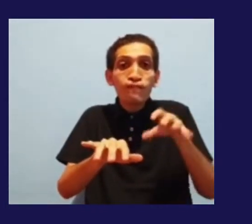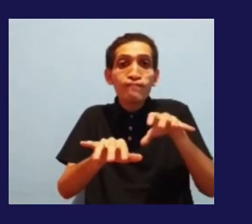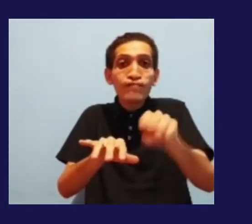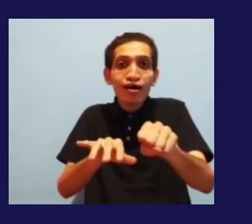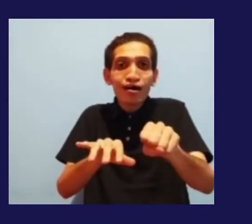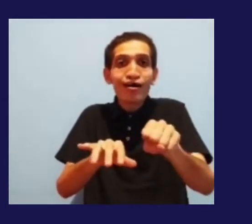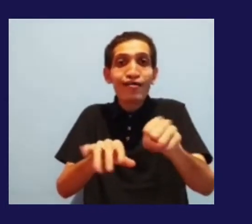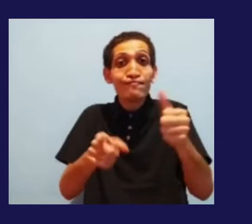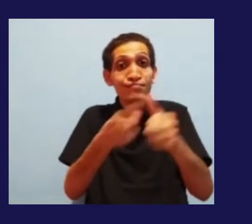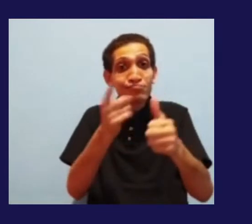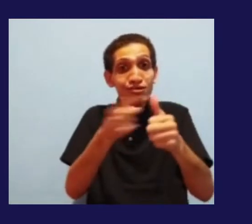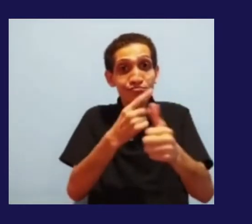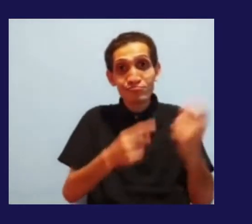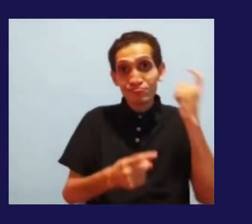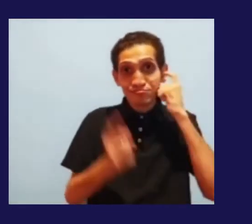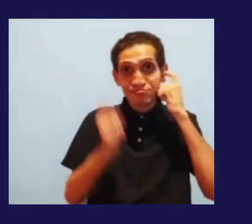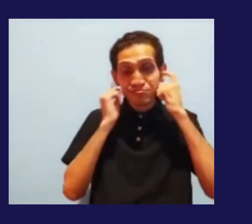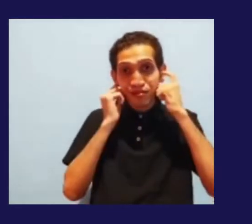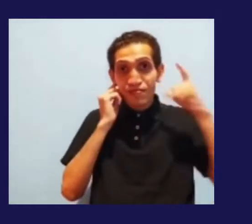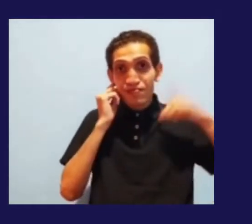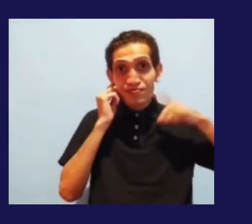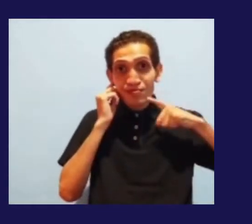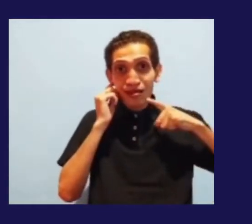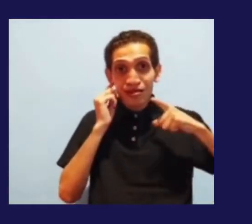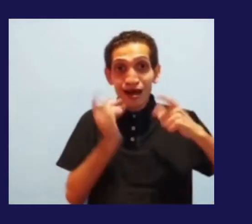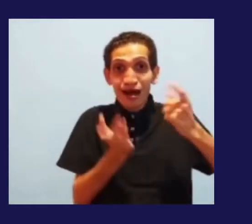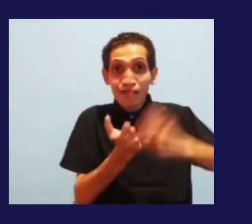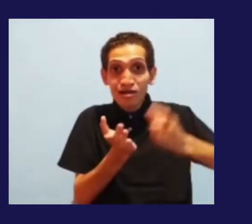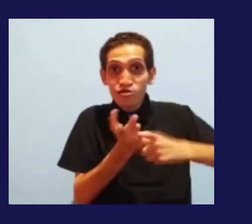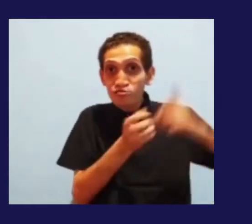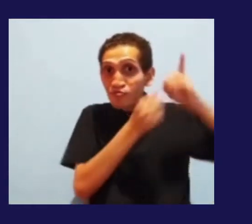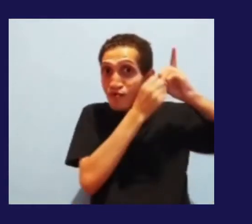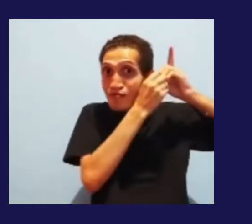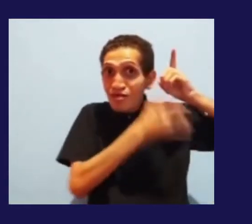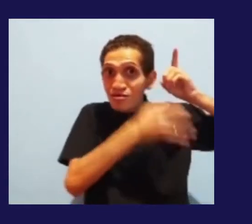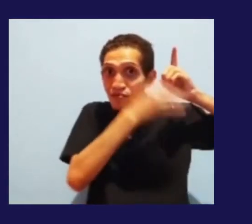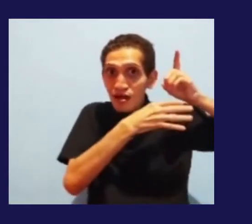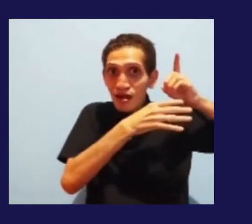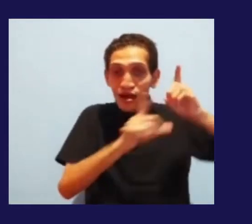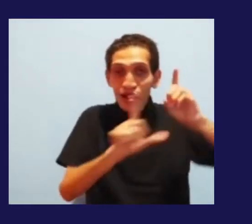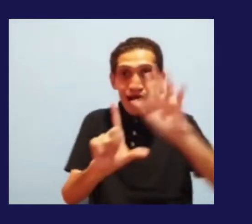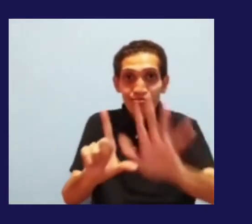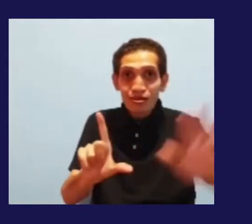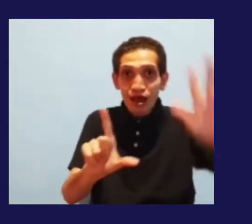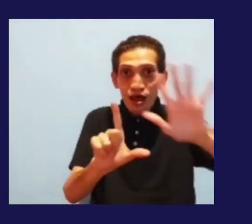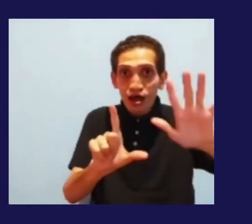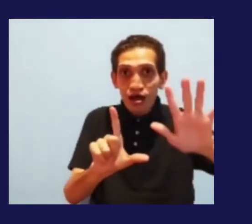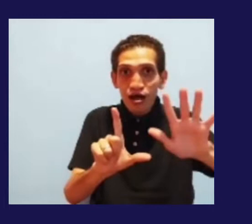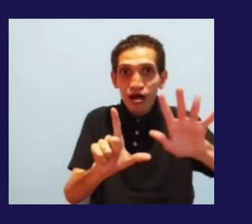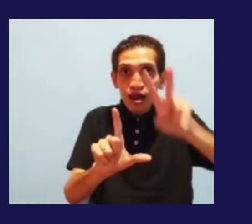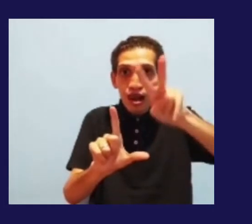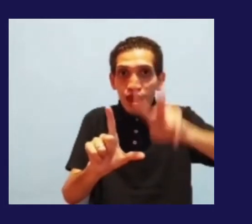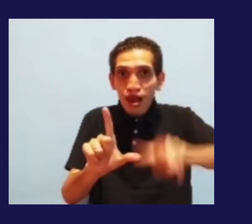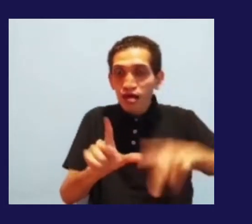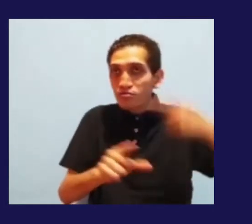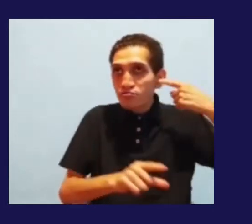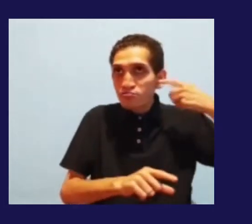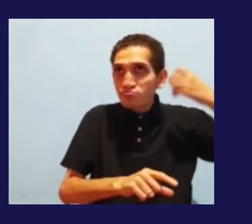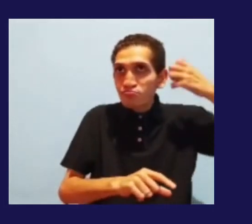assistiva que a pessoa vai acessar todo o conteúdo do